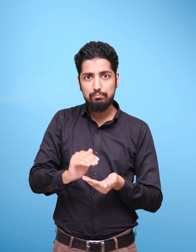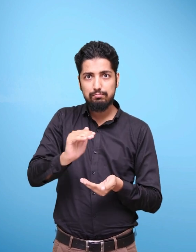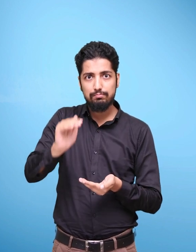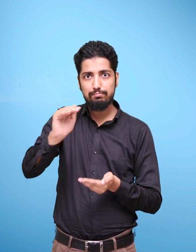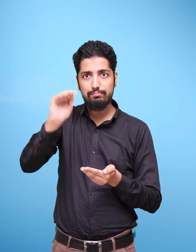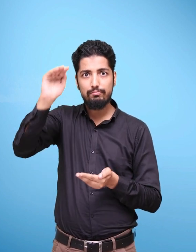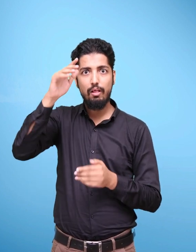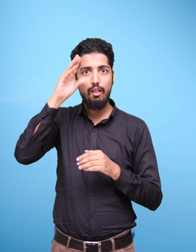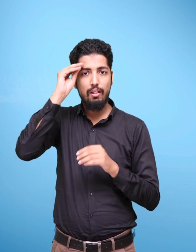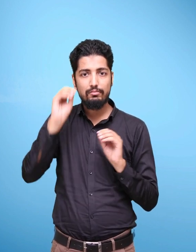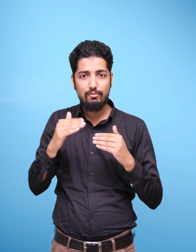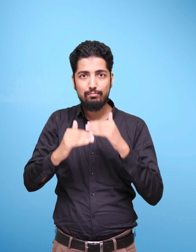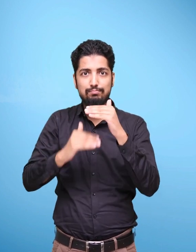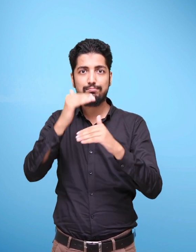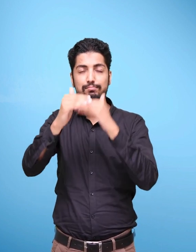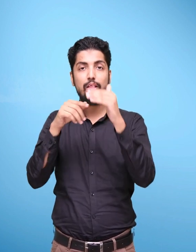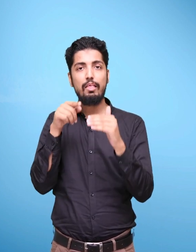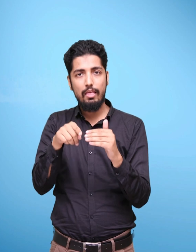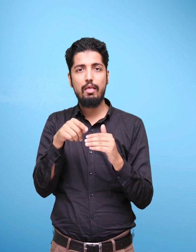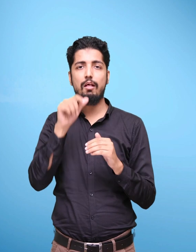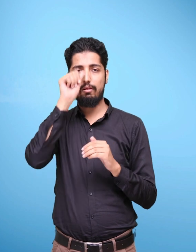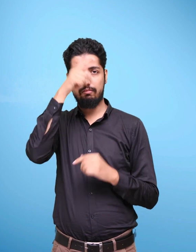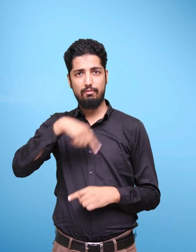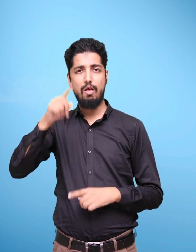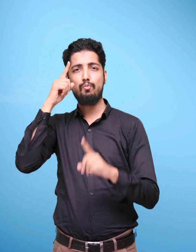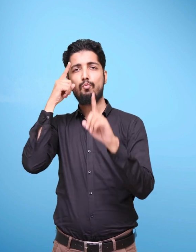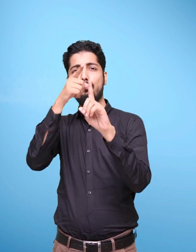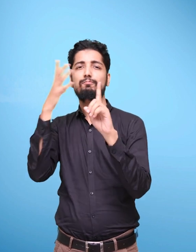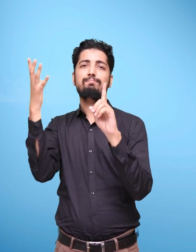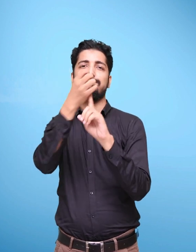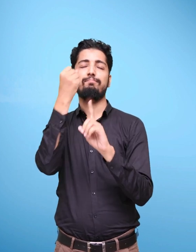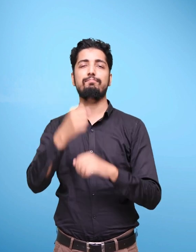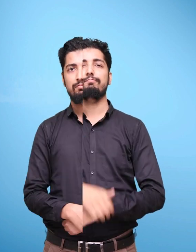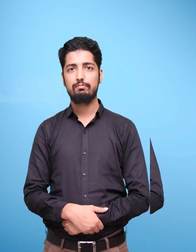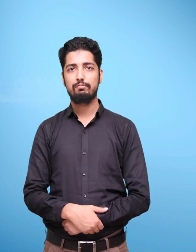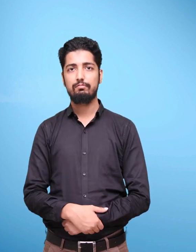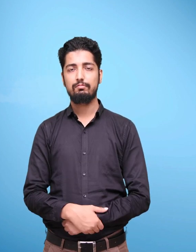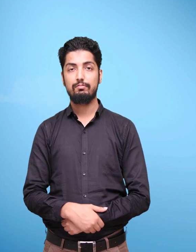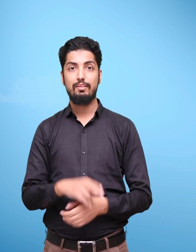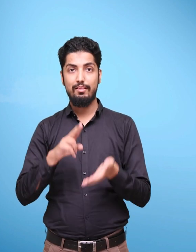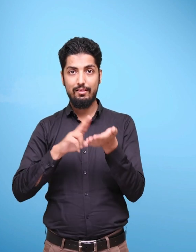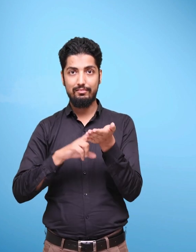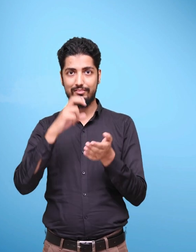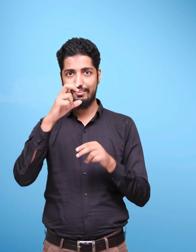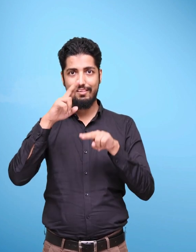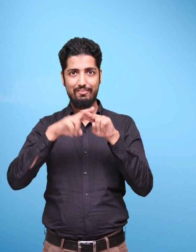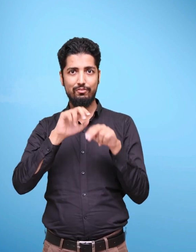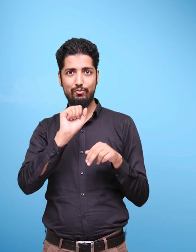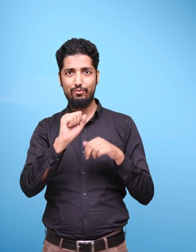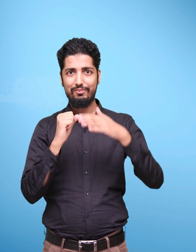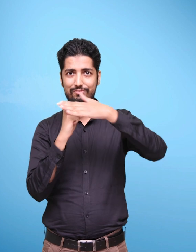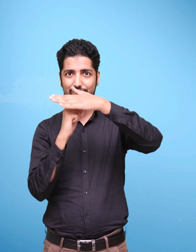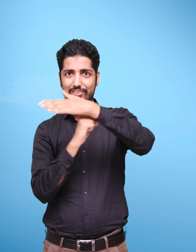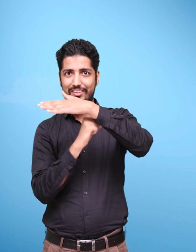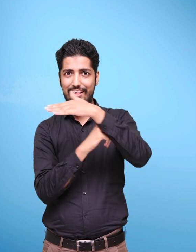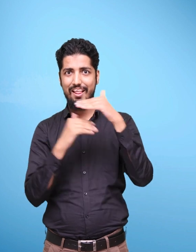ground and on the aspirations and goals of our nation the National Curriculum Framework for